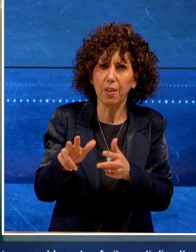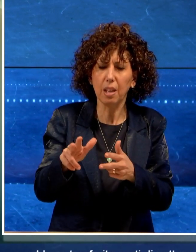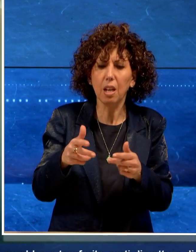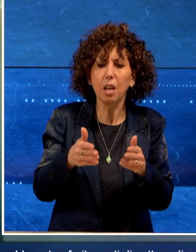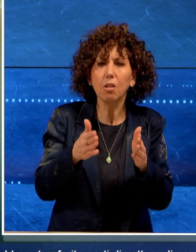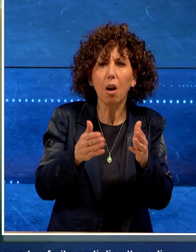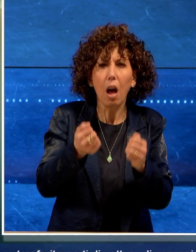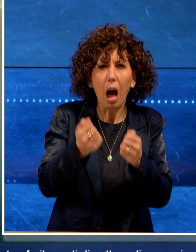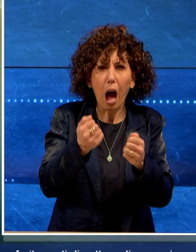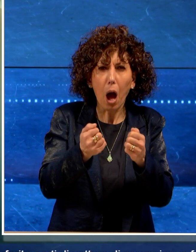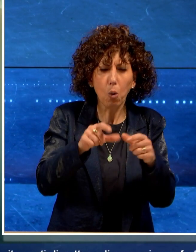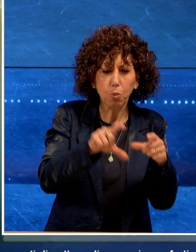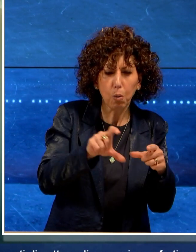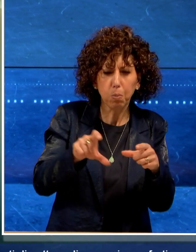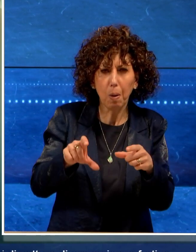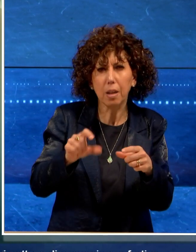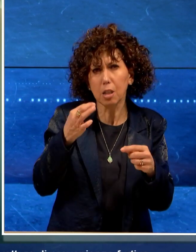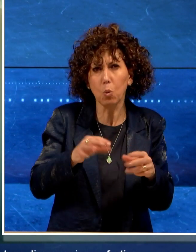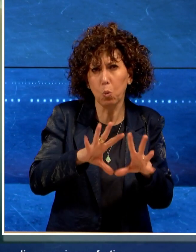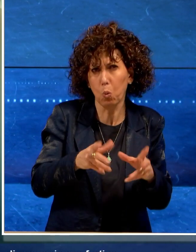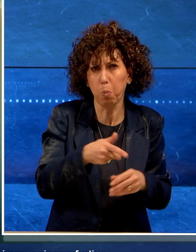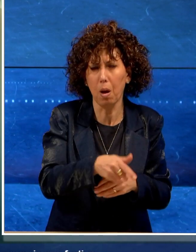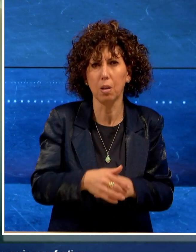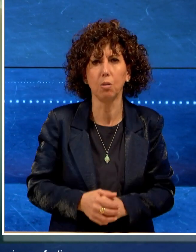di vetture di provenienza furtiva.